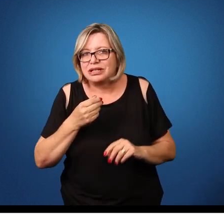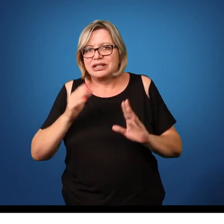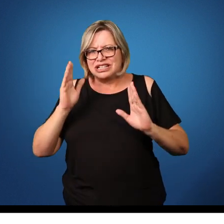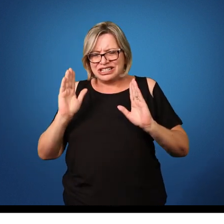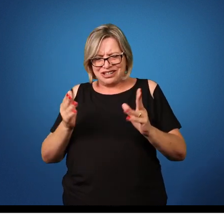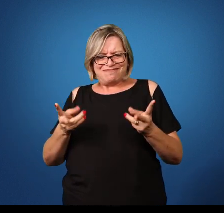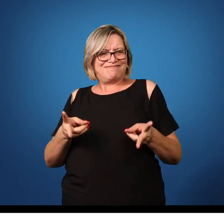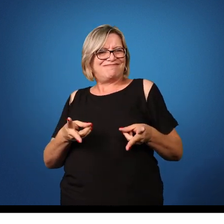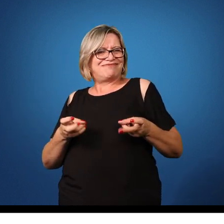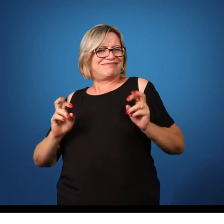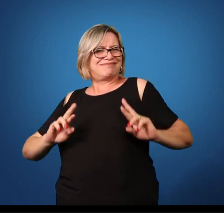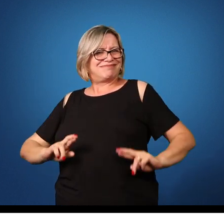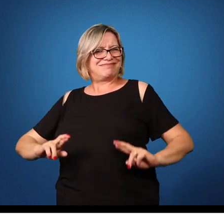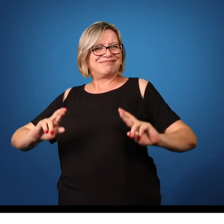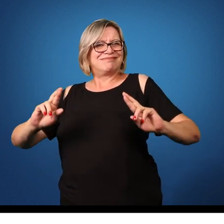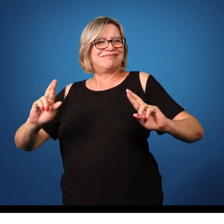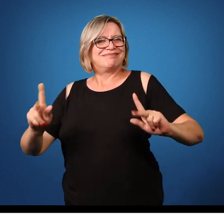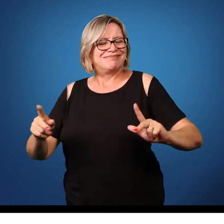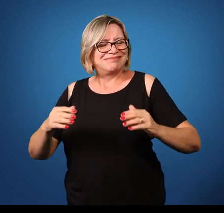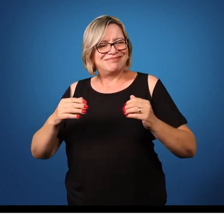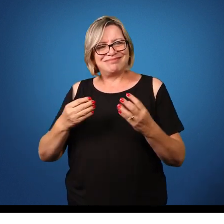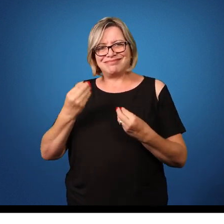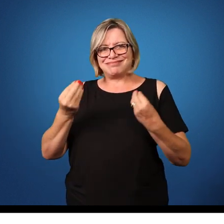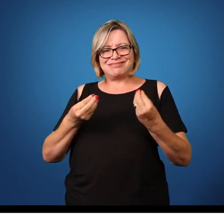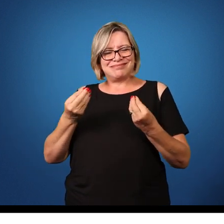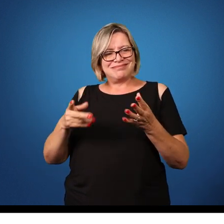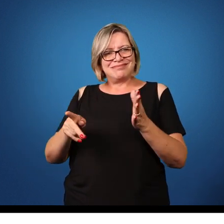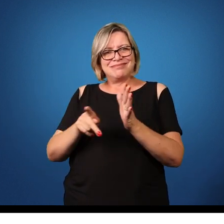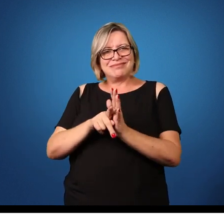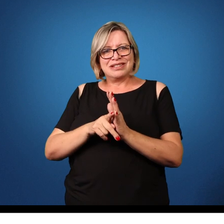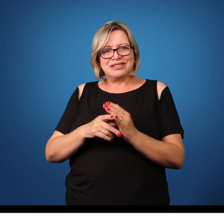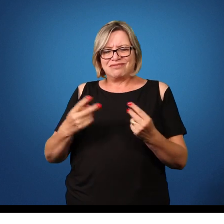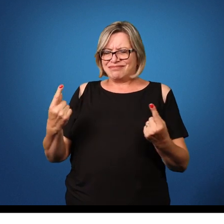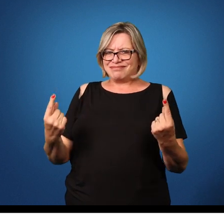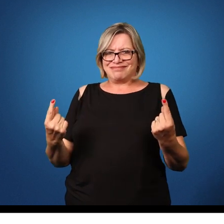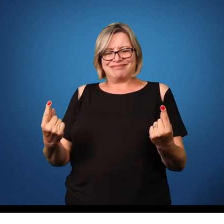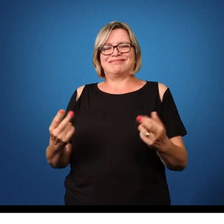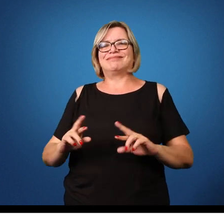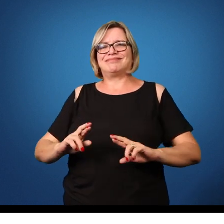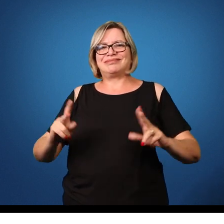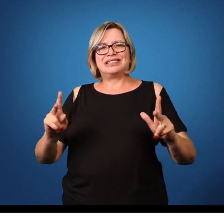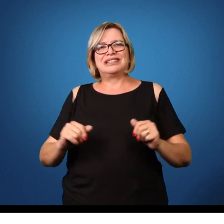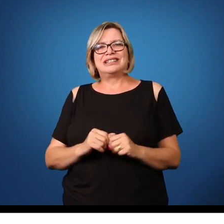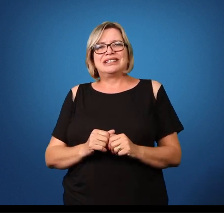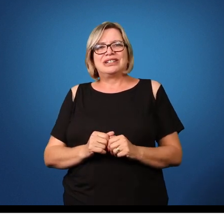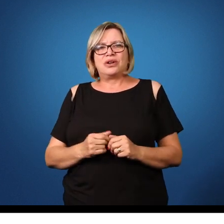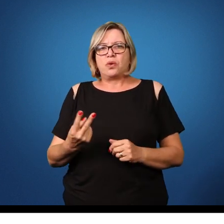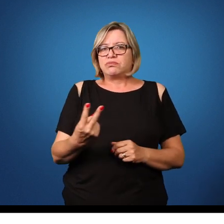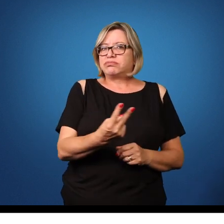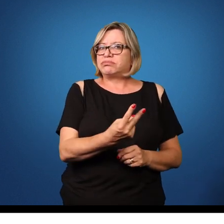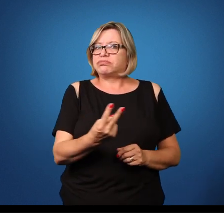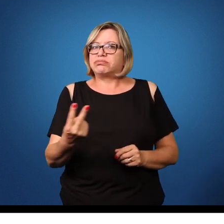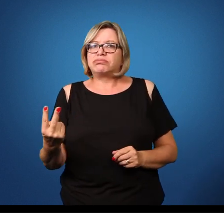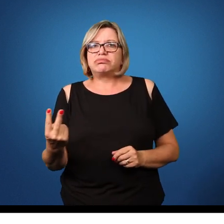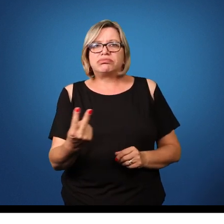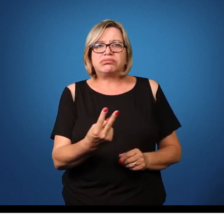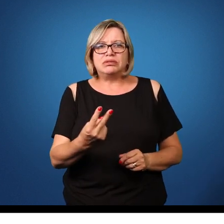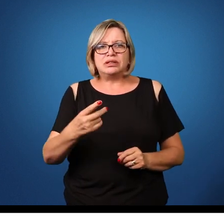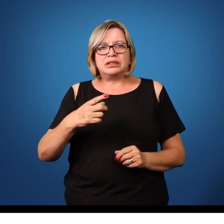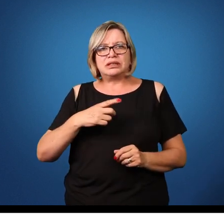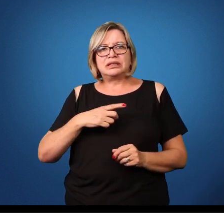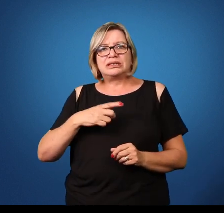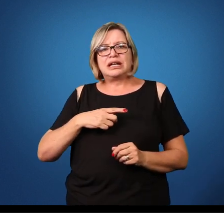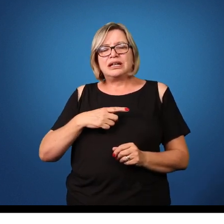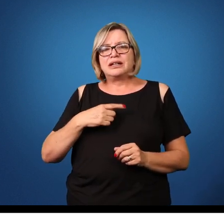morfologicamente é possível distinguir um macho de uma fêmea. Ambos os sexos apresentam um